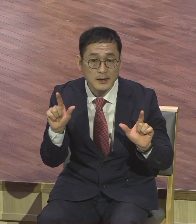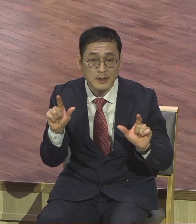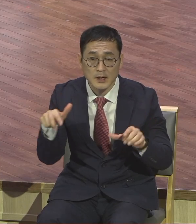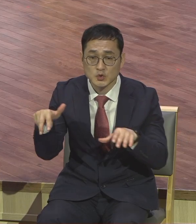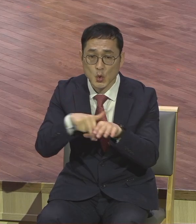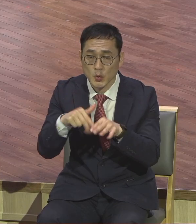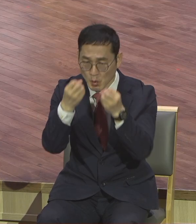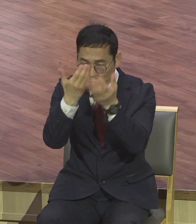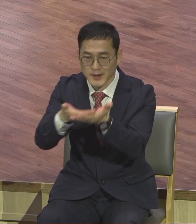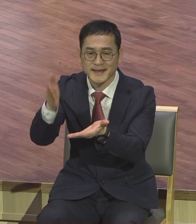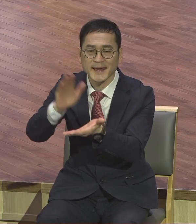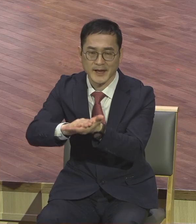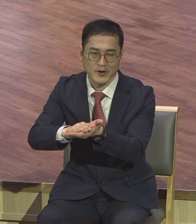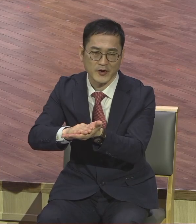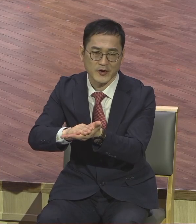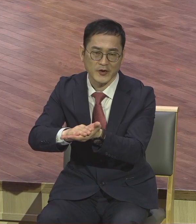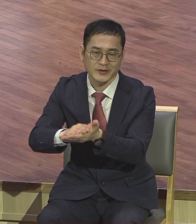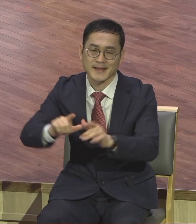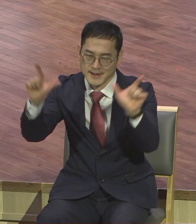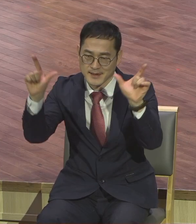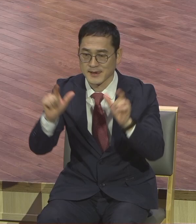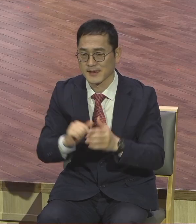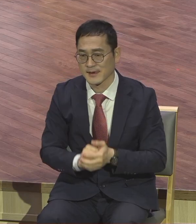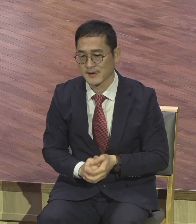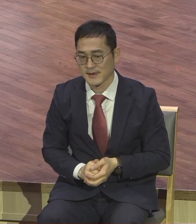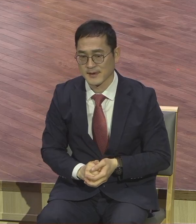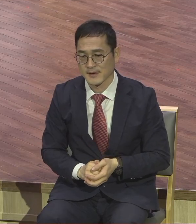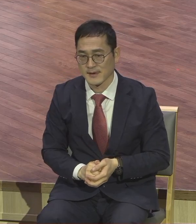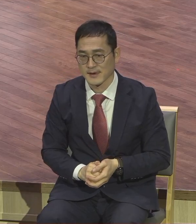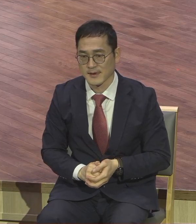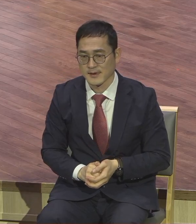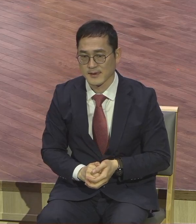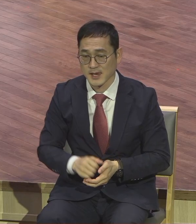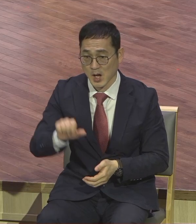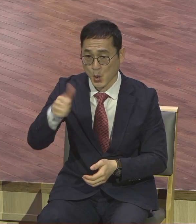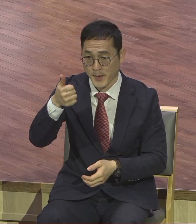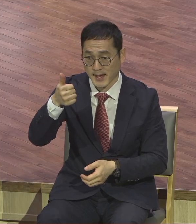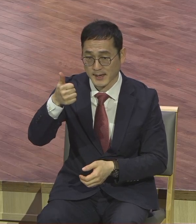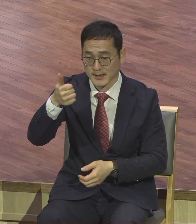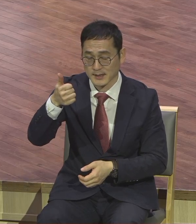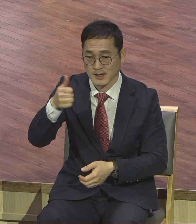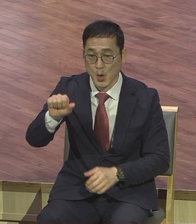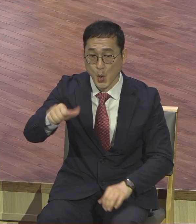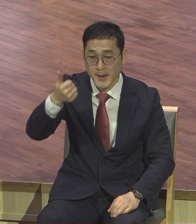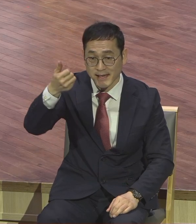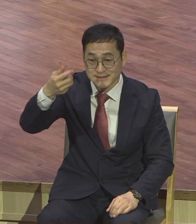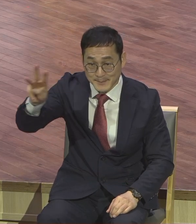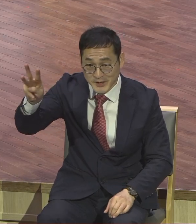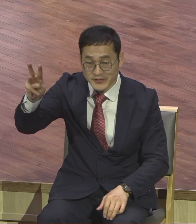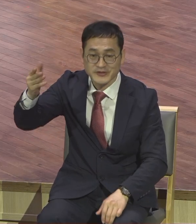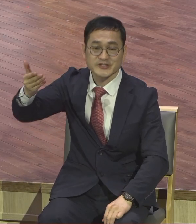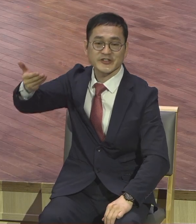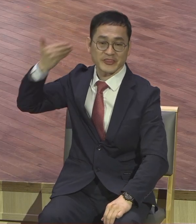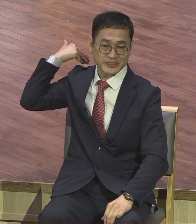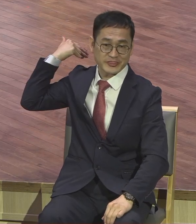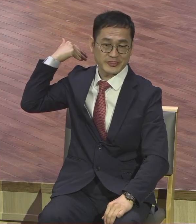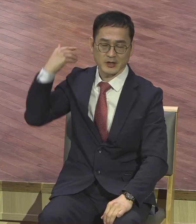개혁한 날이에요. 어제가. 503년 전에. 503년 전에. 1517년.